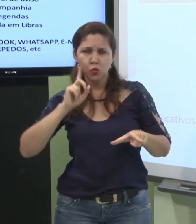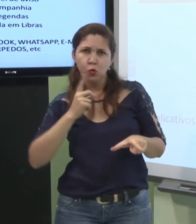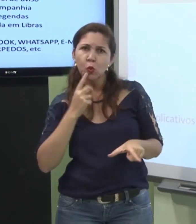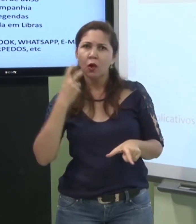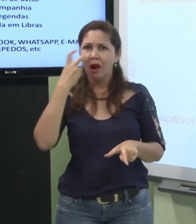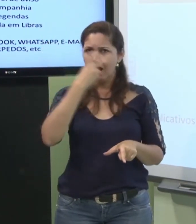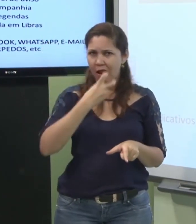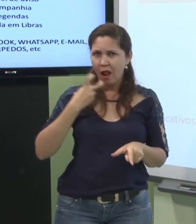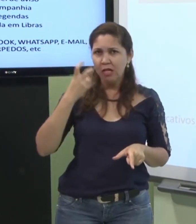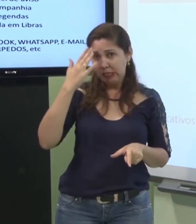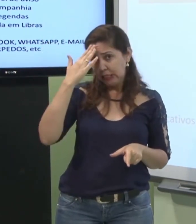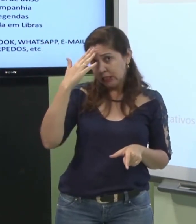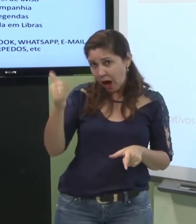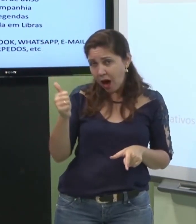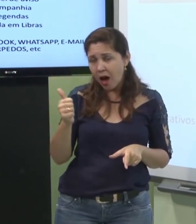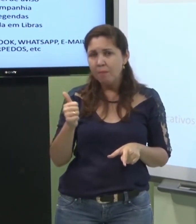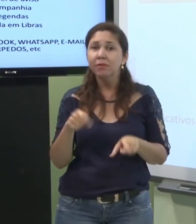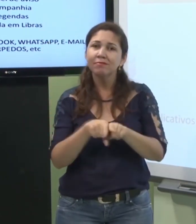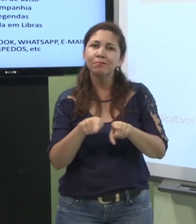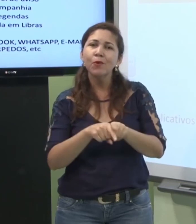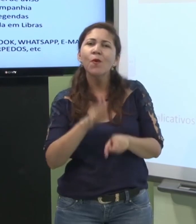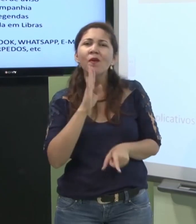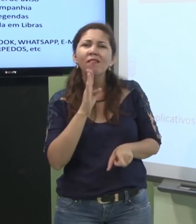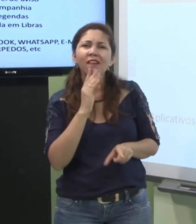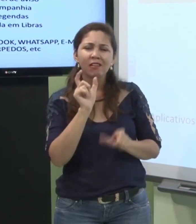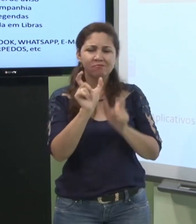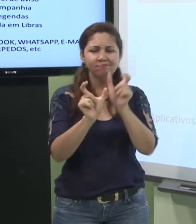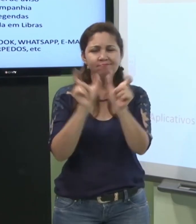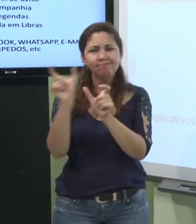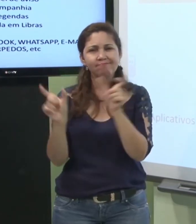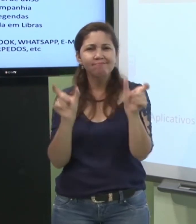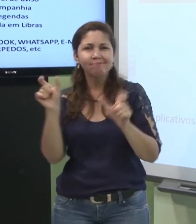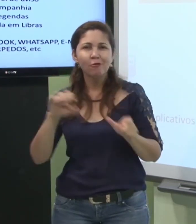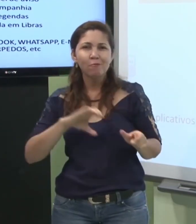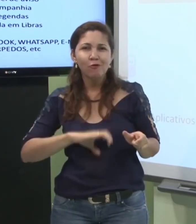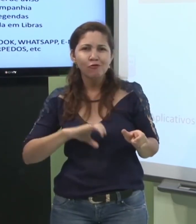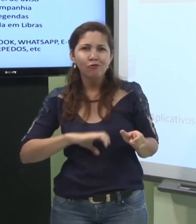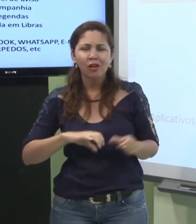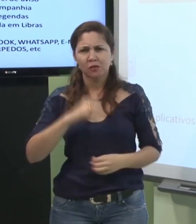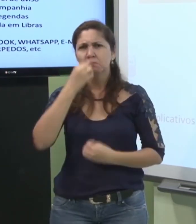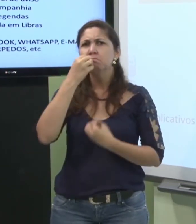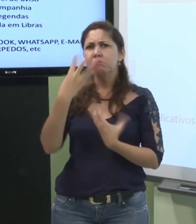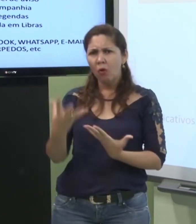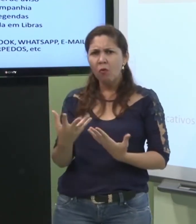Então, alguns surdos são oralizados, conhecem muito bem o português, eles conseguem acompanhar a legenda.